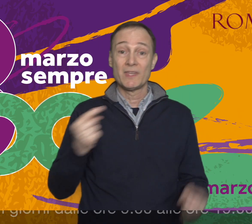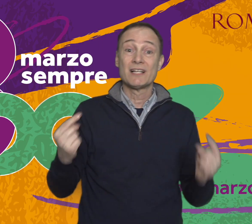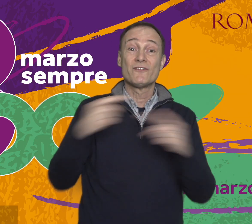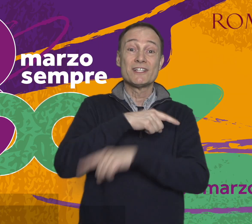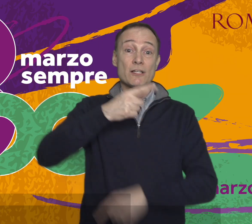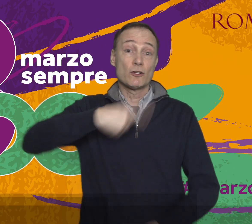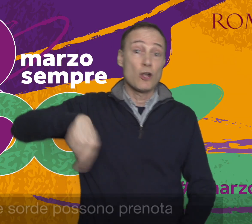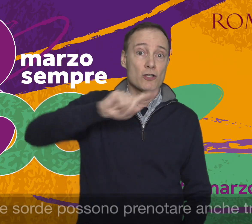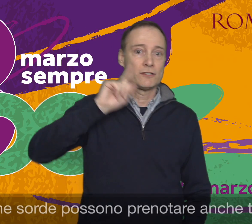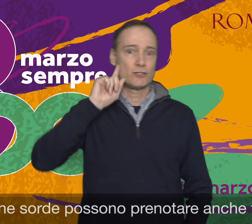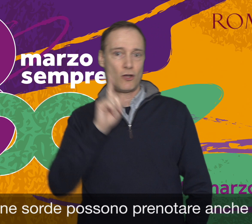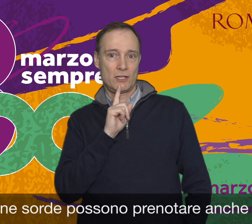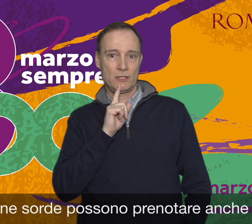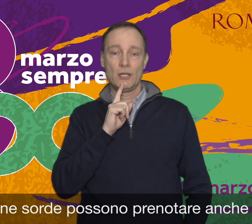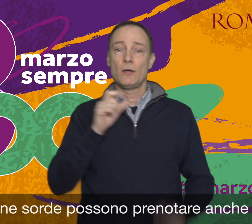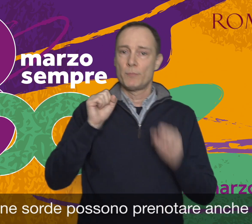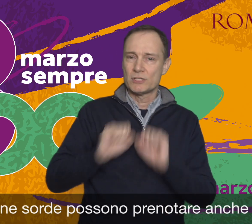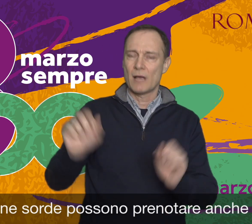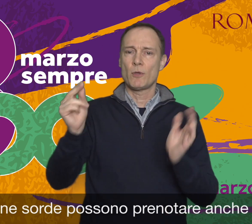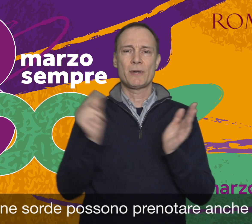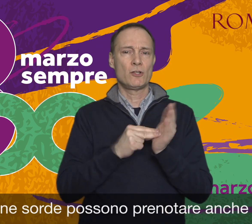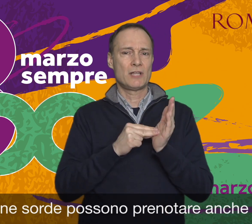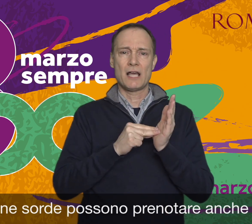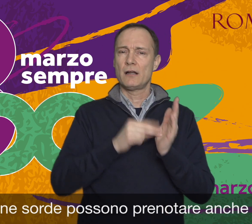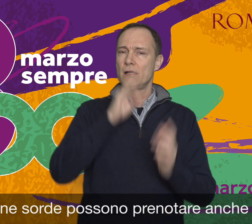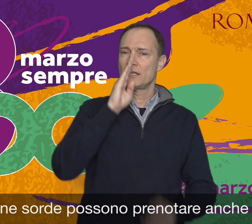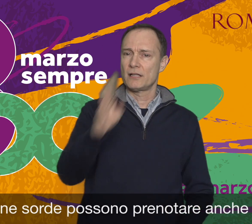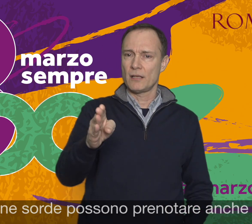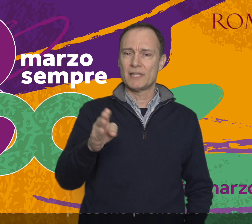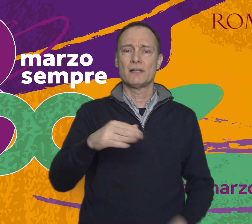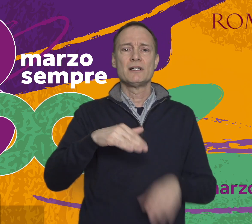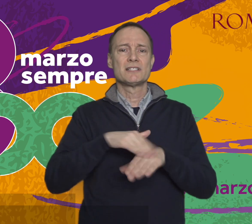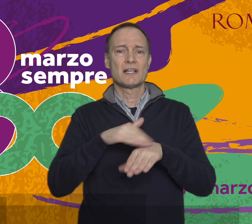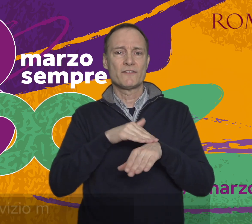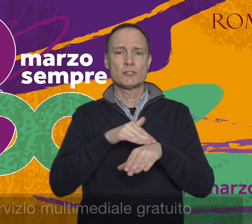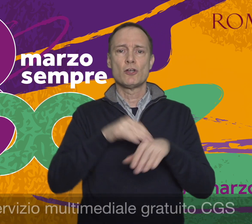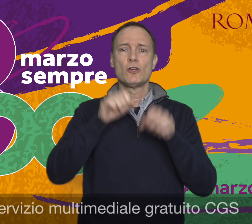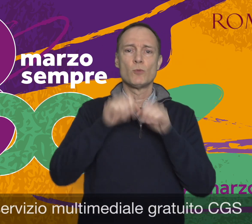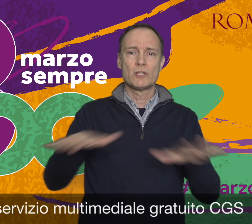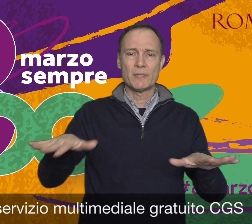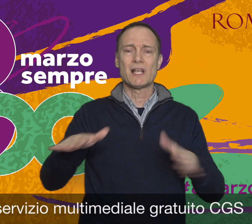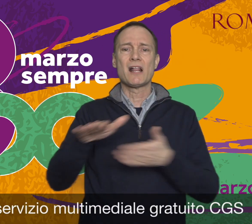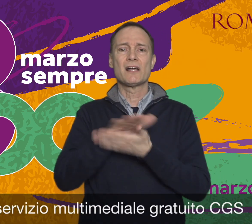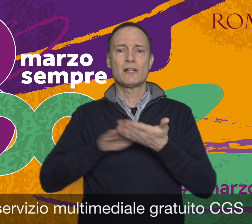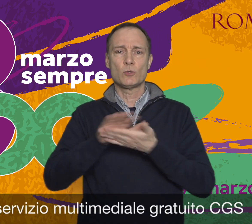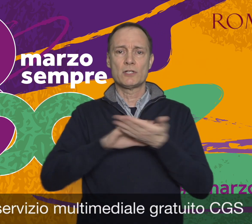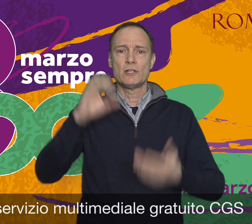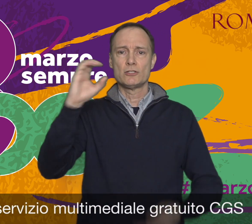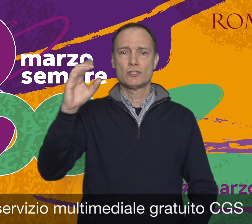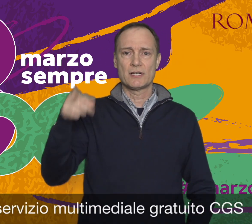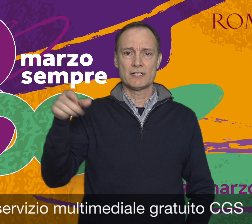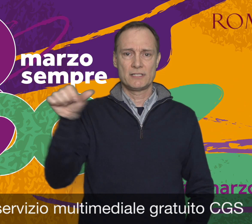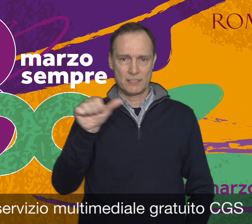19. Le persone sorde possono prenotare anche tramite il servizio multimediale gratuito